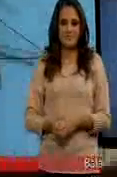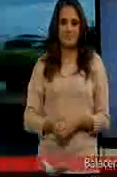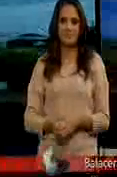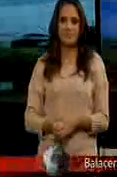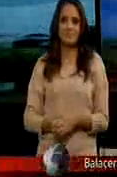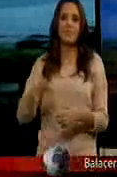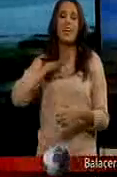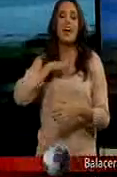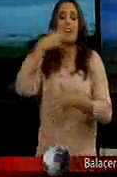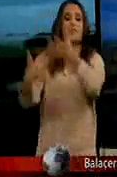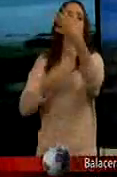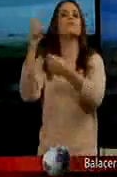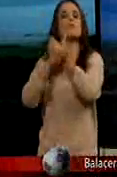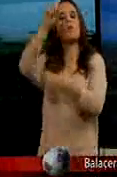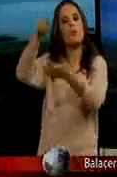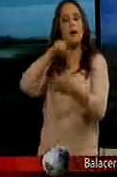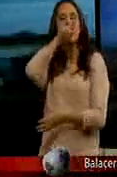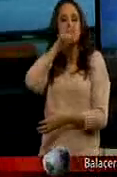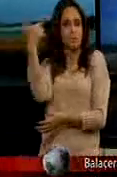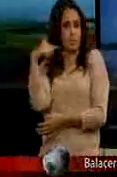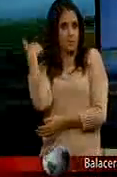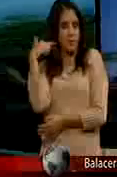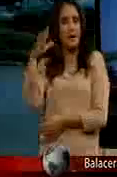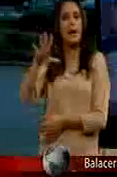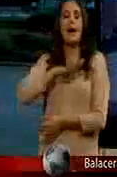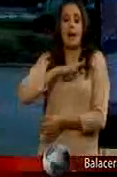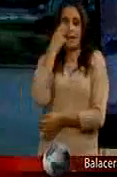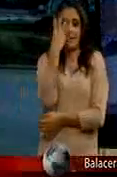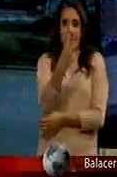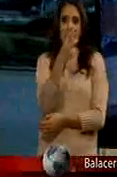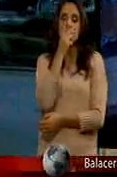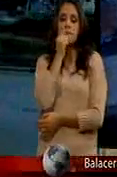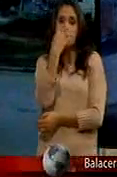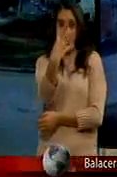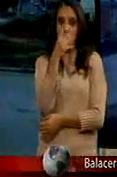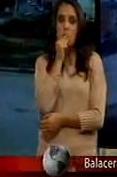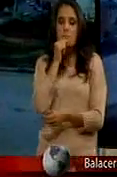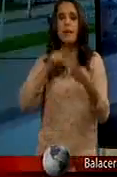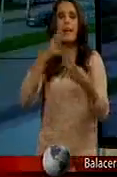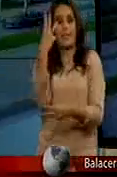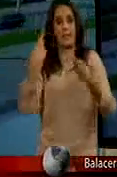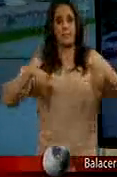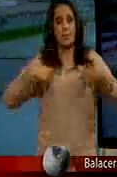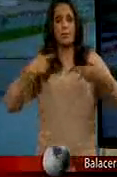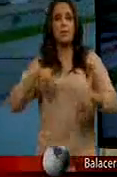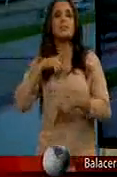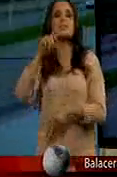Un enfrentamiento En Tepatitlán Jalisco Deja cuatro policías Y tres agresores muertos